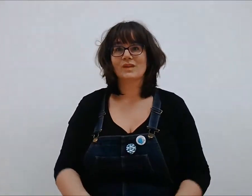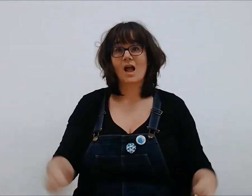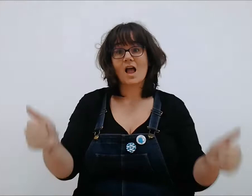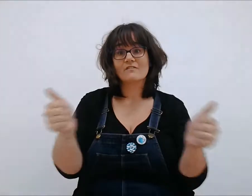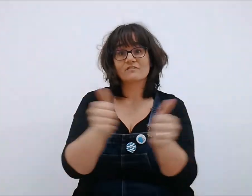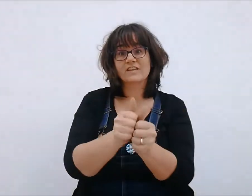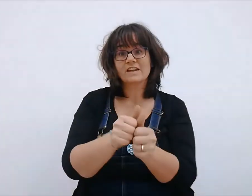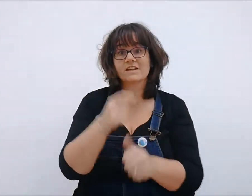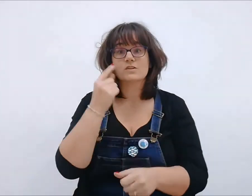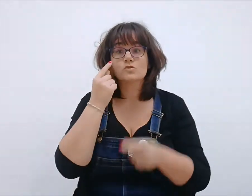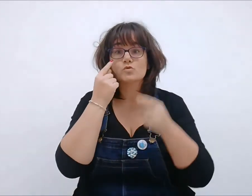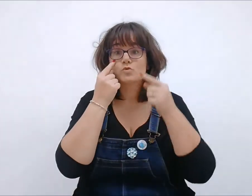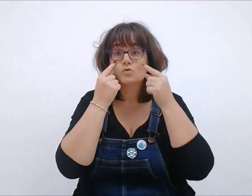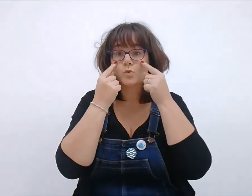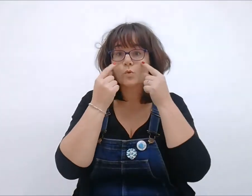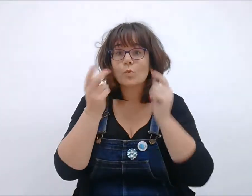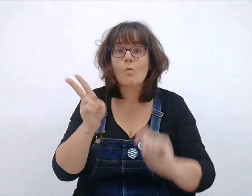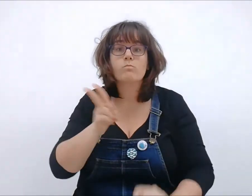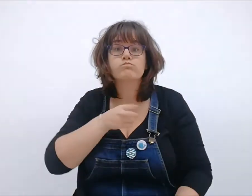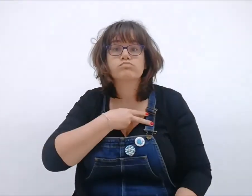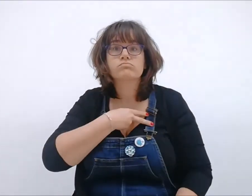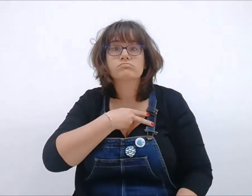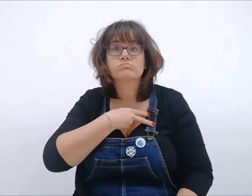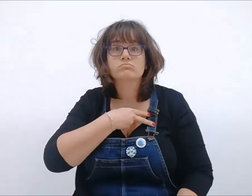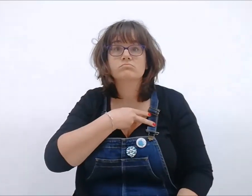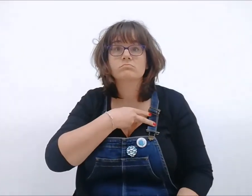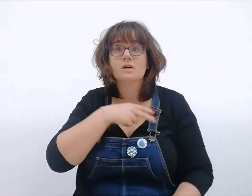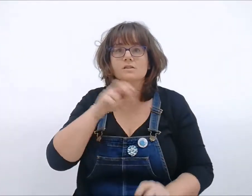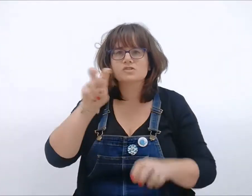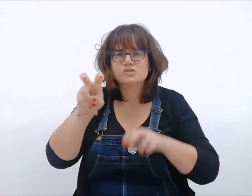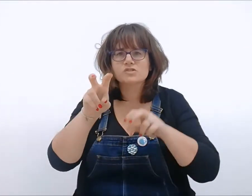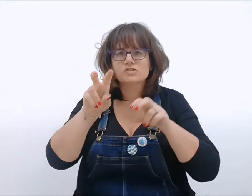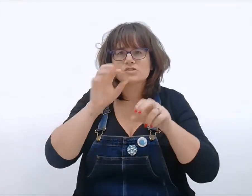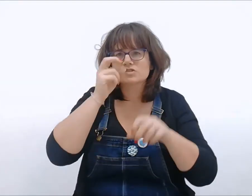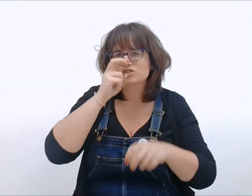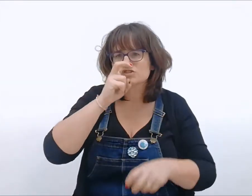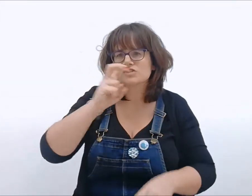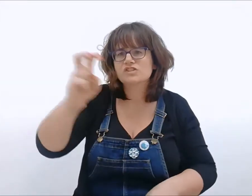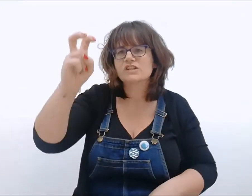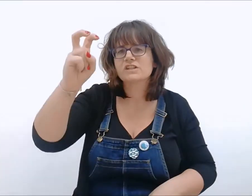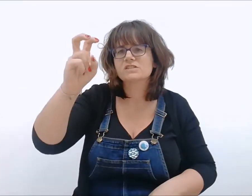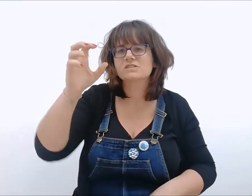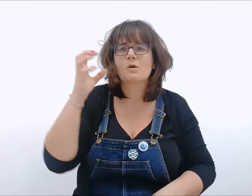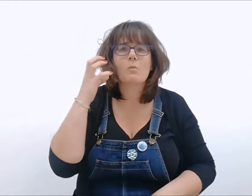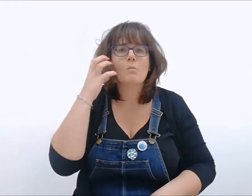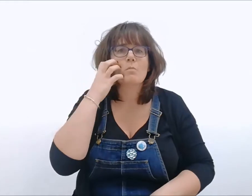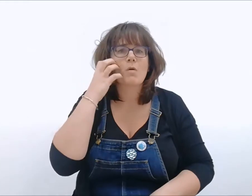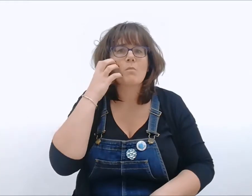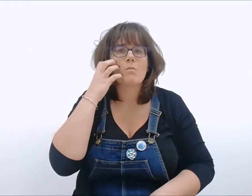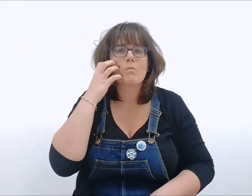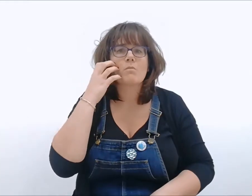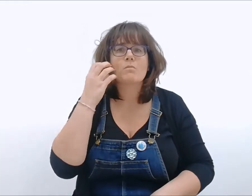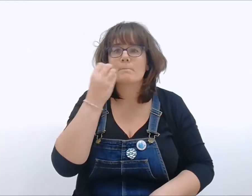Avec mes yeux, je cherche une pomme bien colorée.